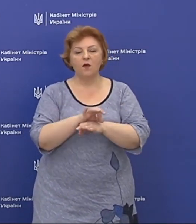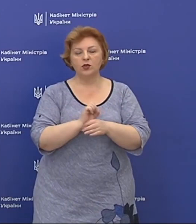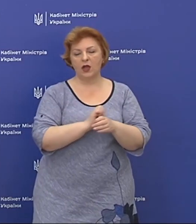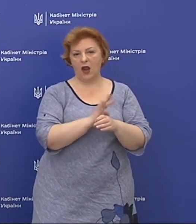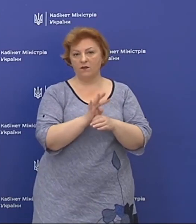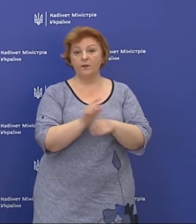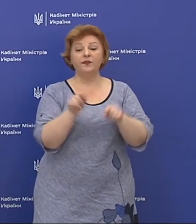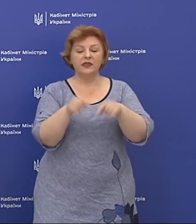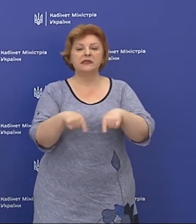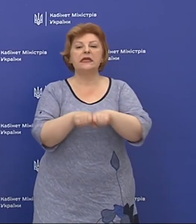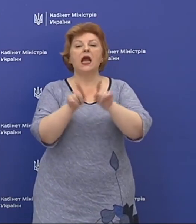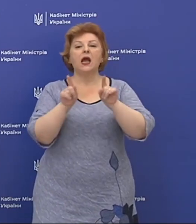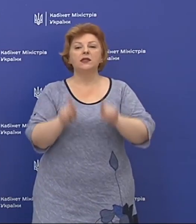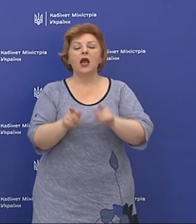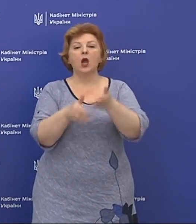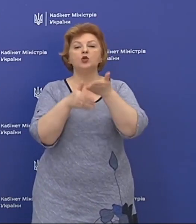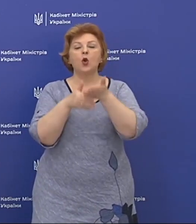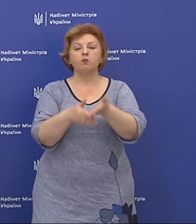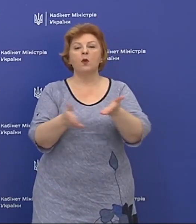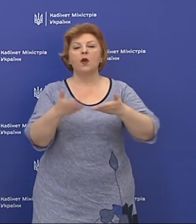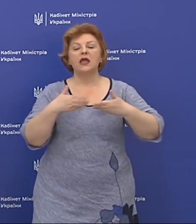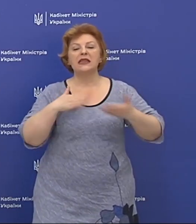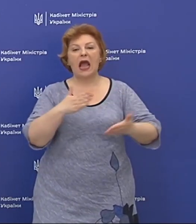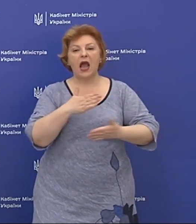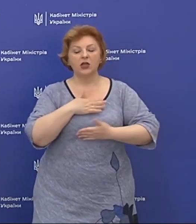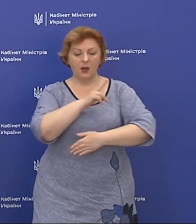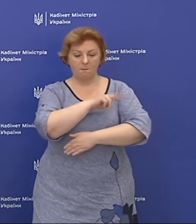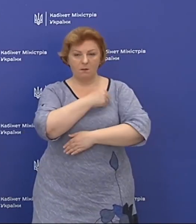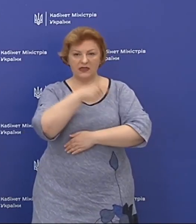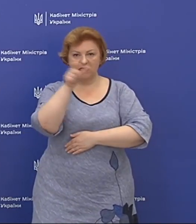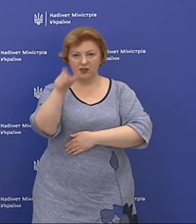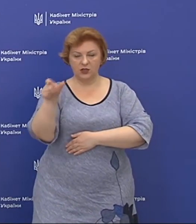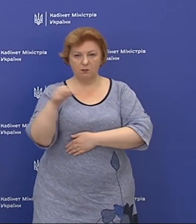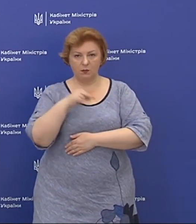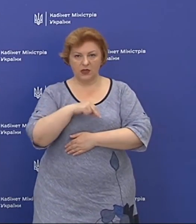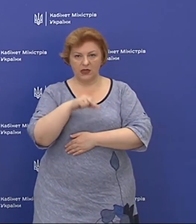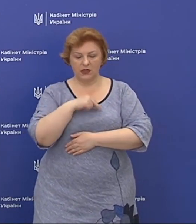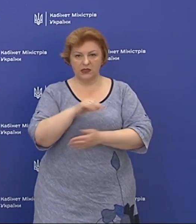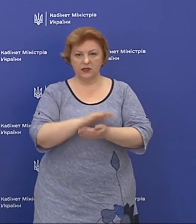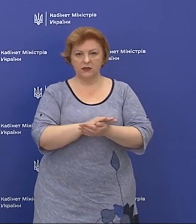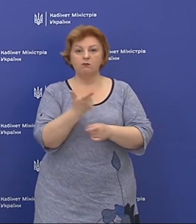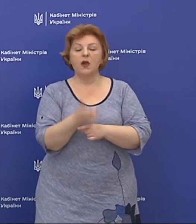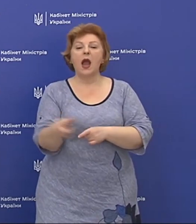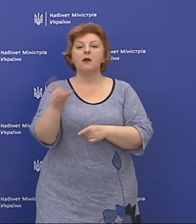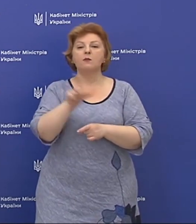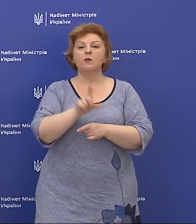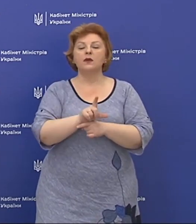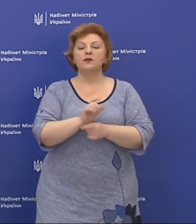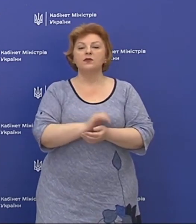ковід. І це також допоможе нашим медичним працівникам більш